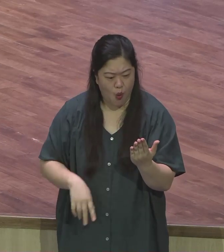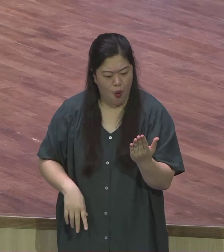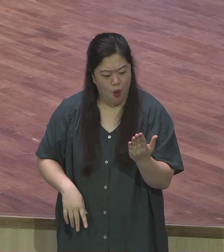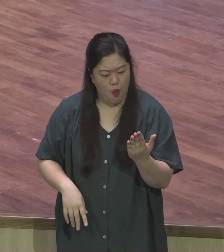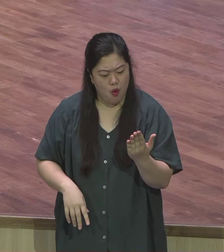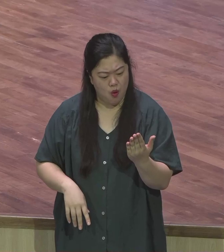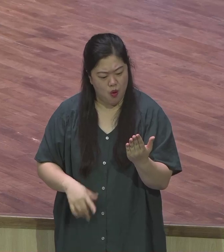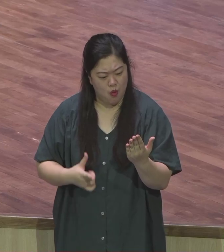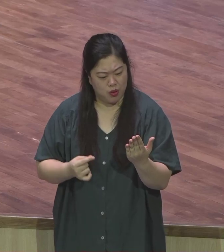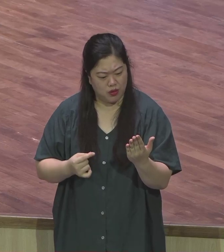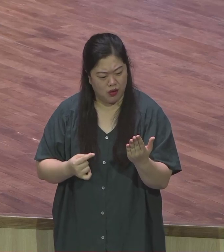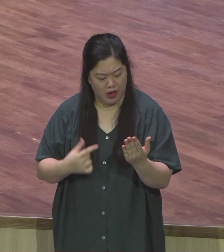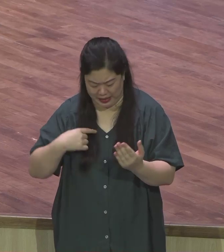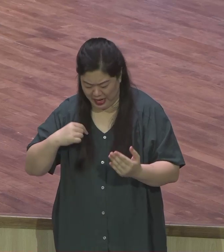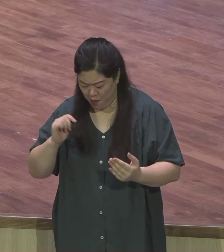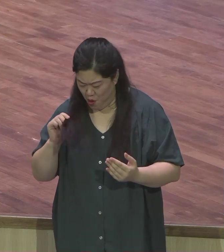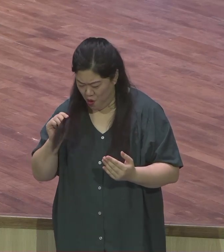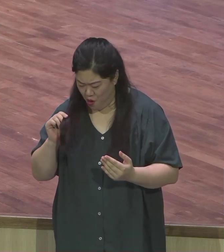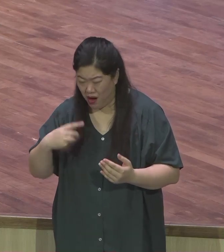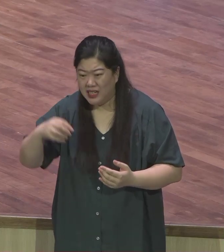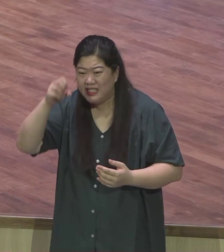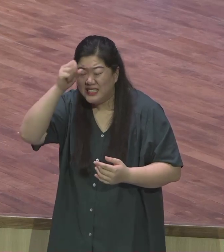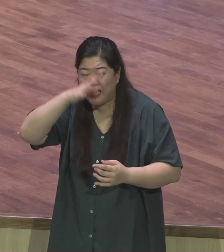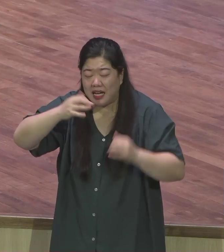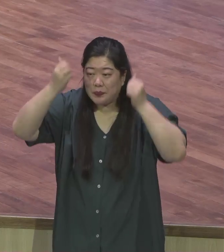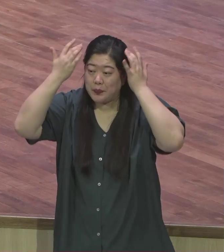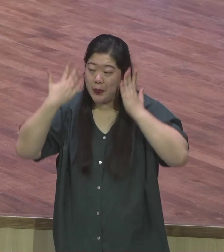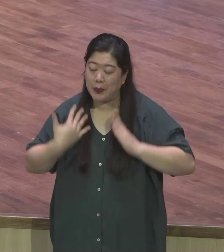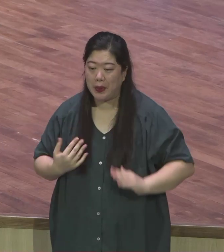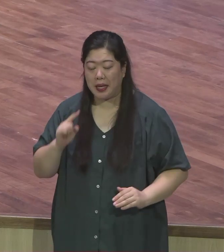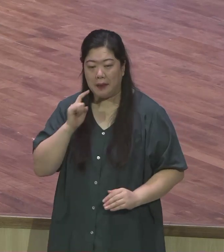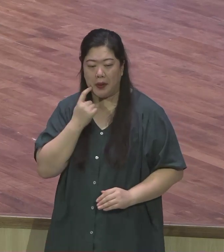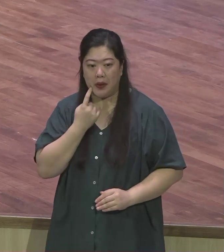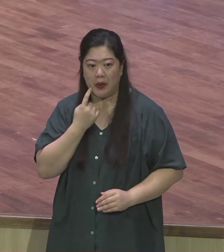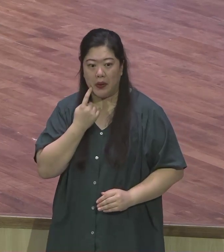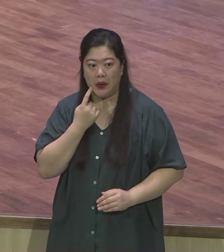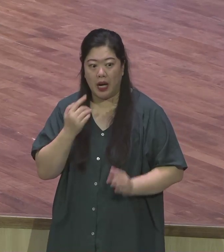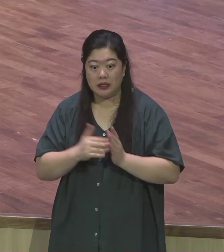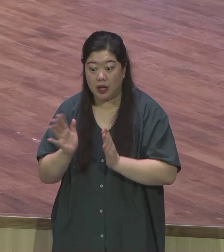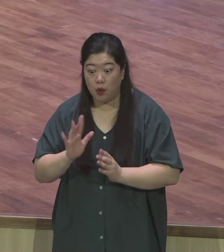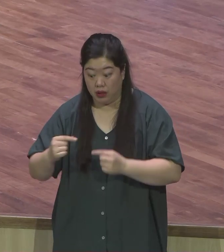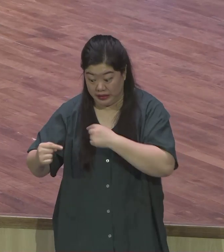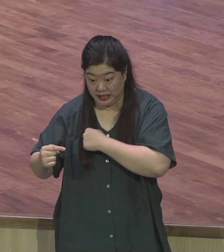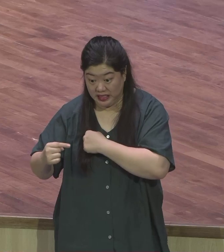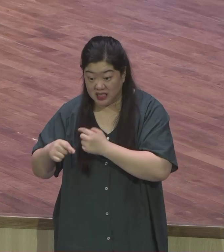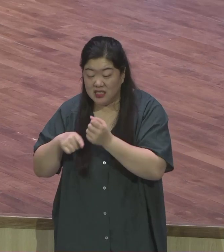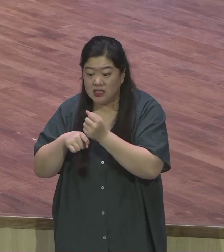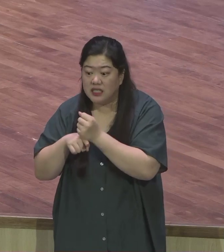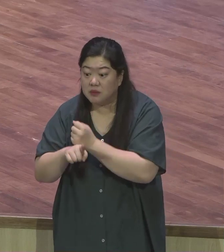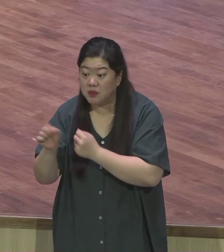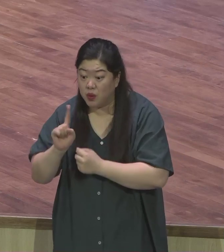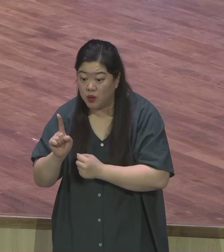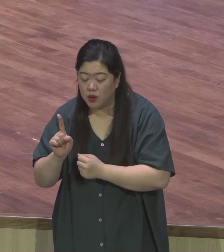단순히 그냥 눈에 보이는 머리털을 넘어서 이 머리털의 영적인 의미는 바로 명예의 의미가 있습니다